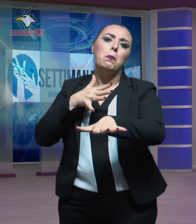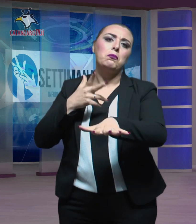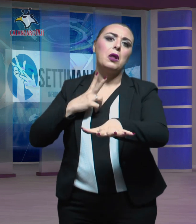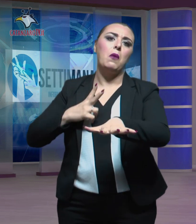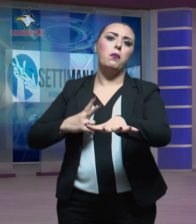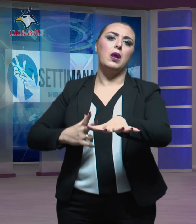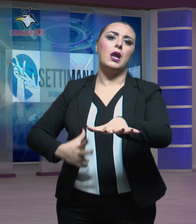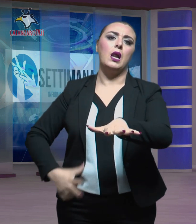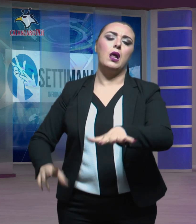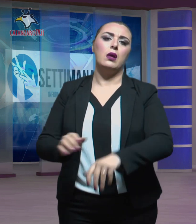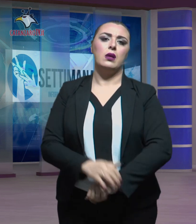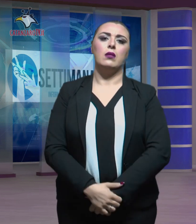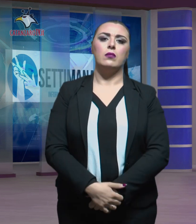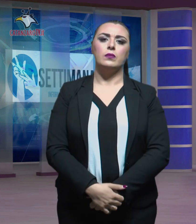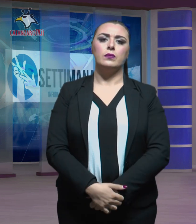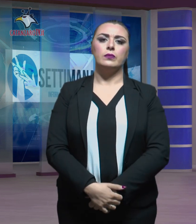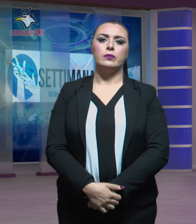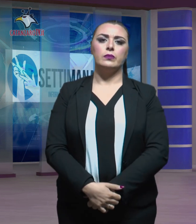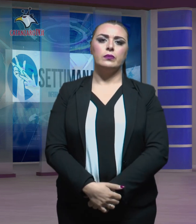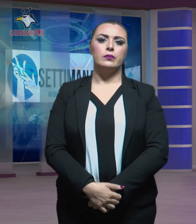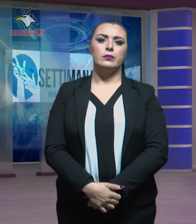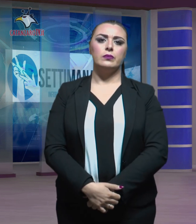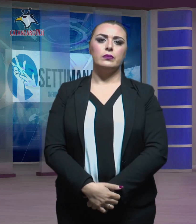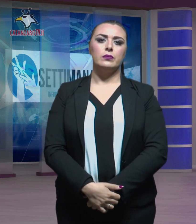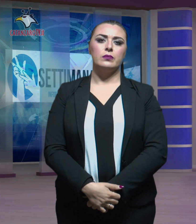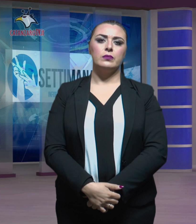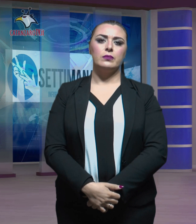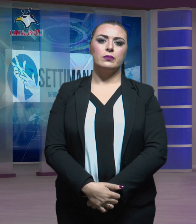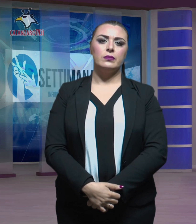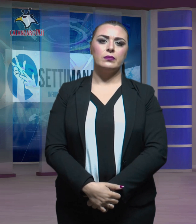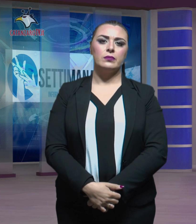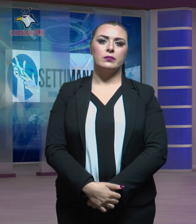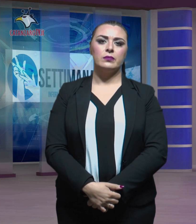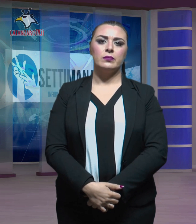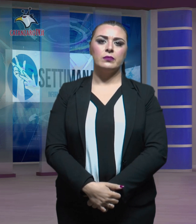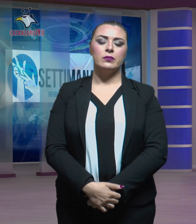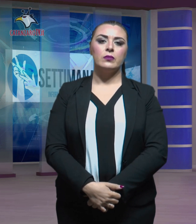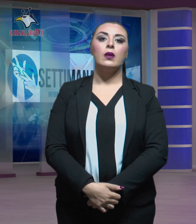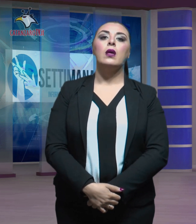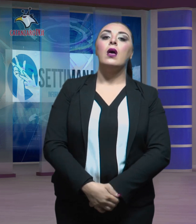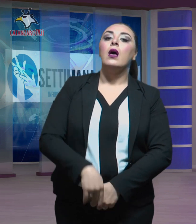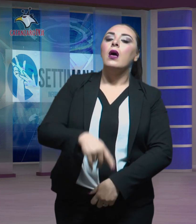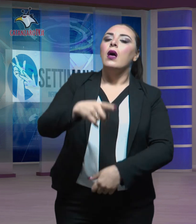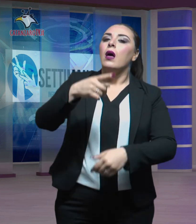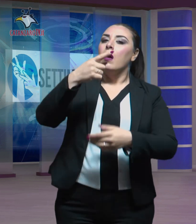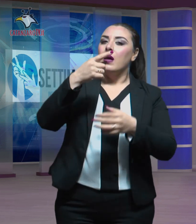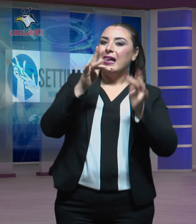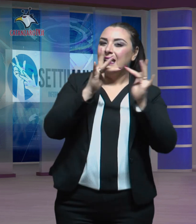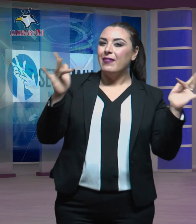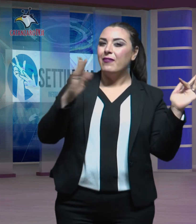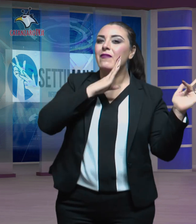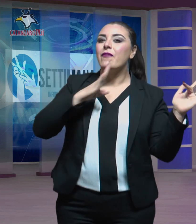maniera del tutto pacifica. Con una nota apparsa sul proprio